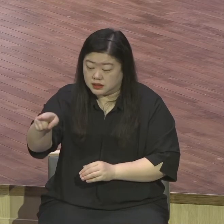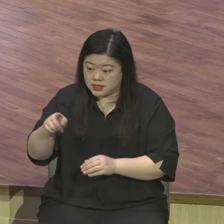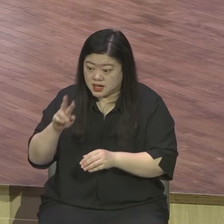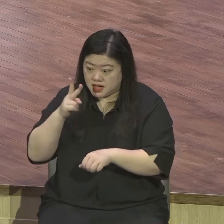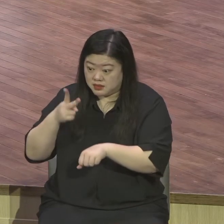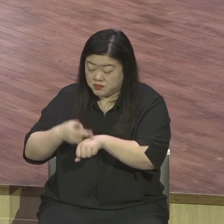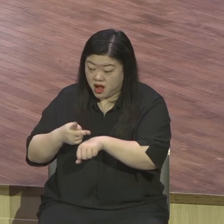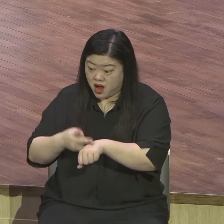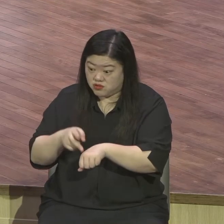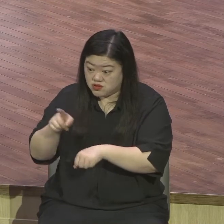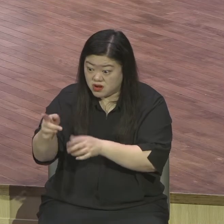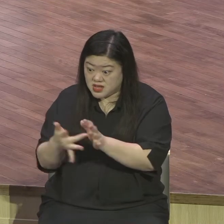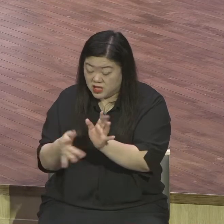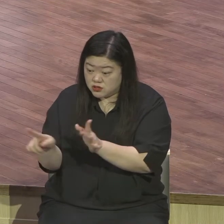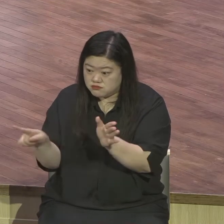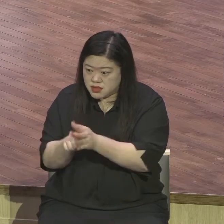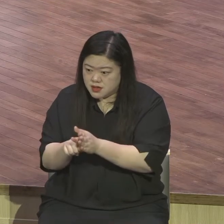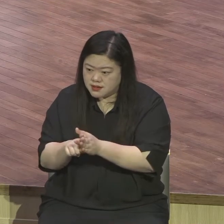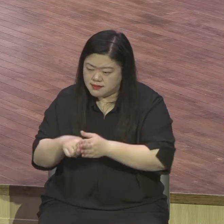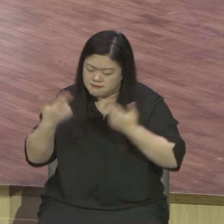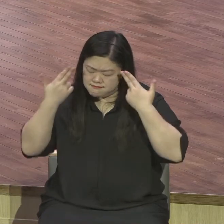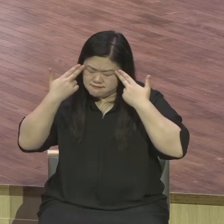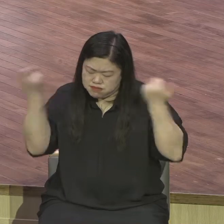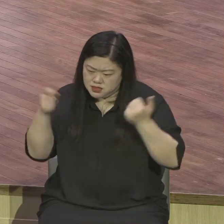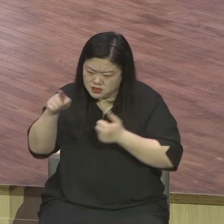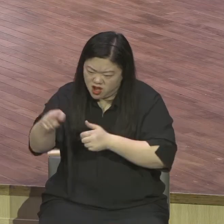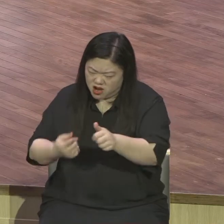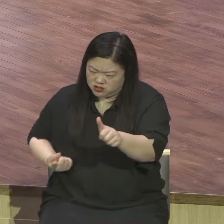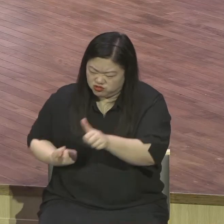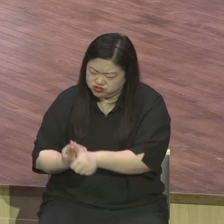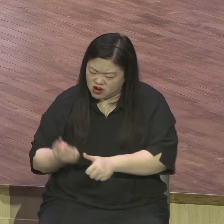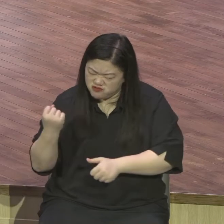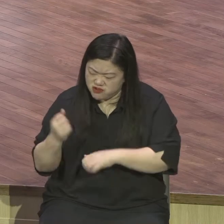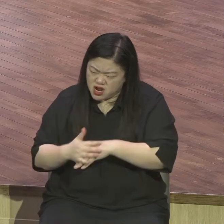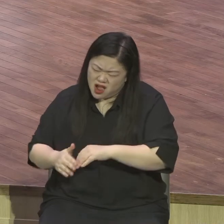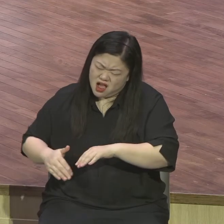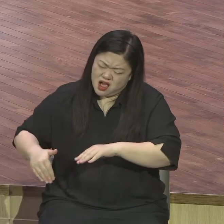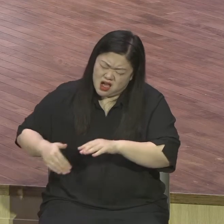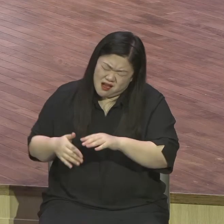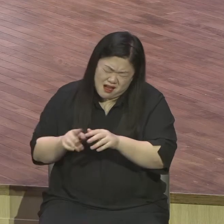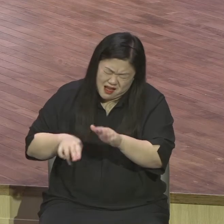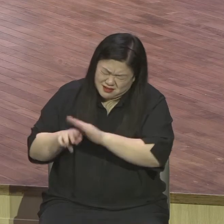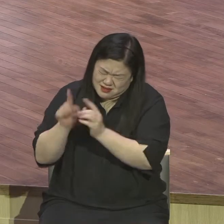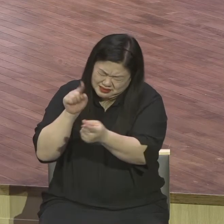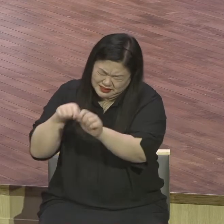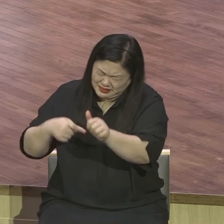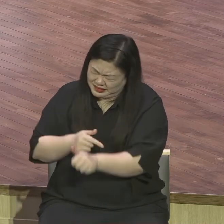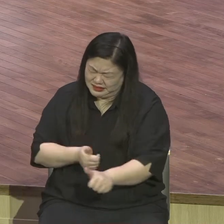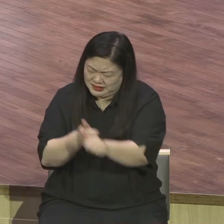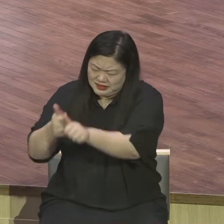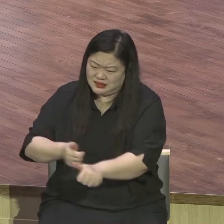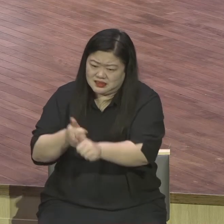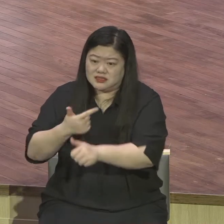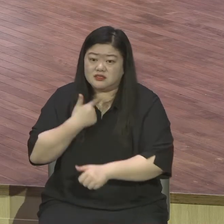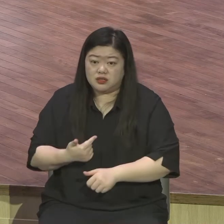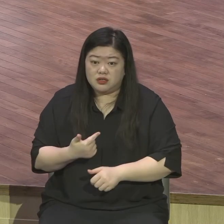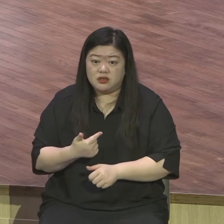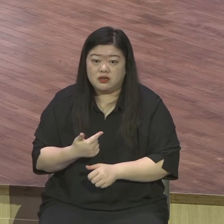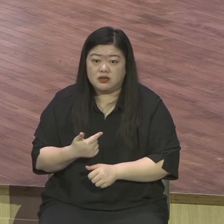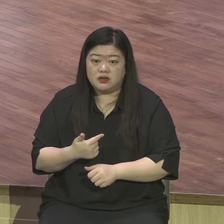그렇게 핍박을 받으면서 교도소를 그냥 덜락날락 덜락날락 덜락날락 도래위험 바다위험 동족위험 매마법